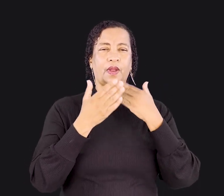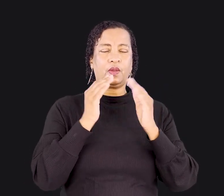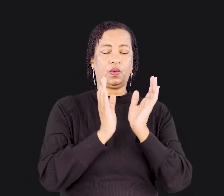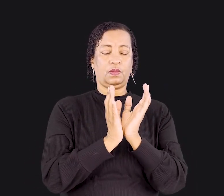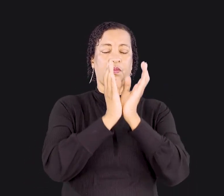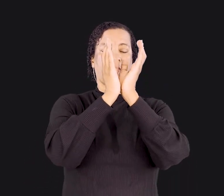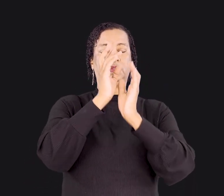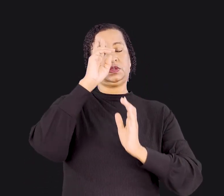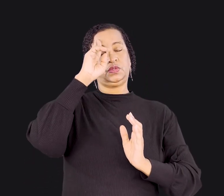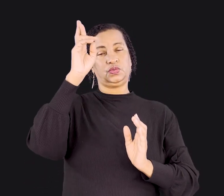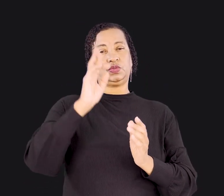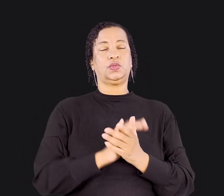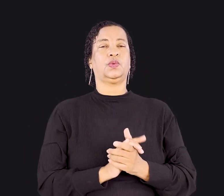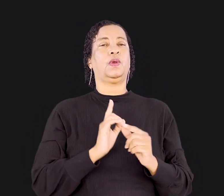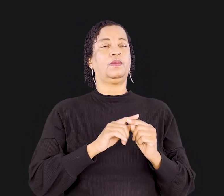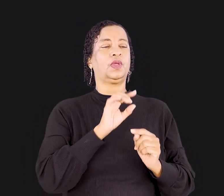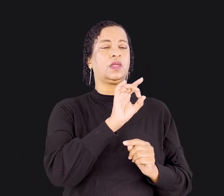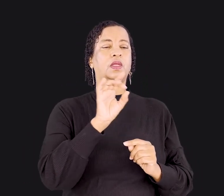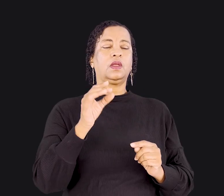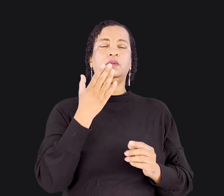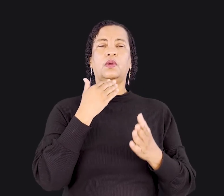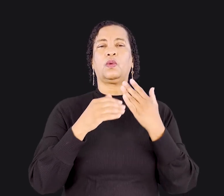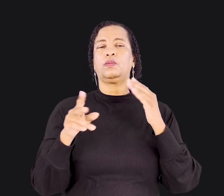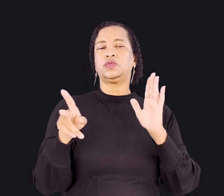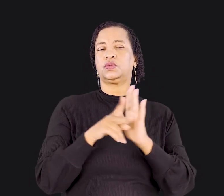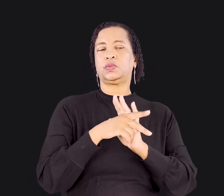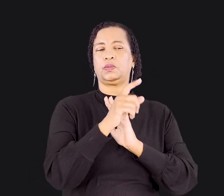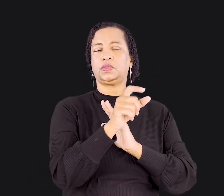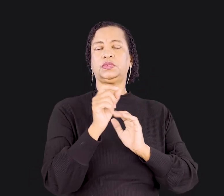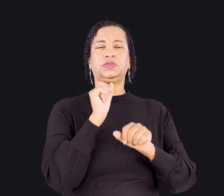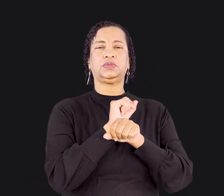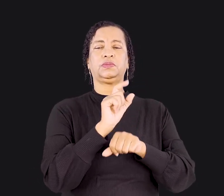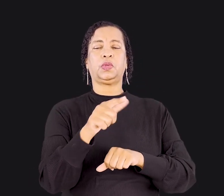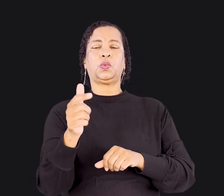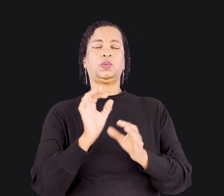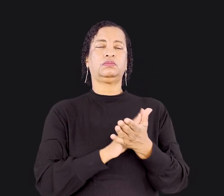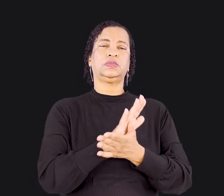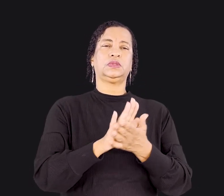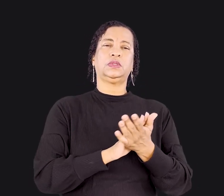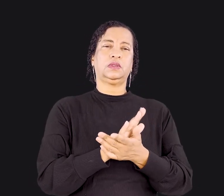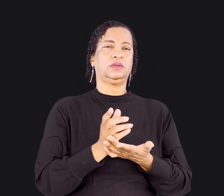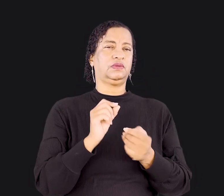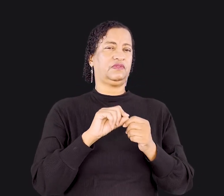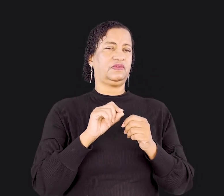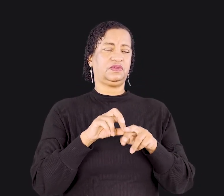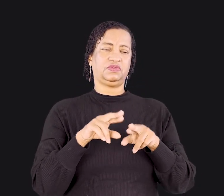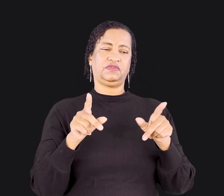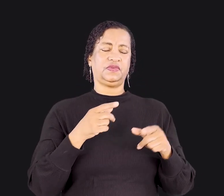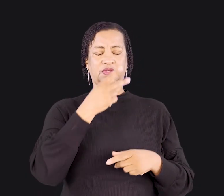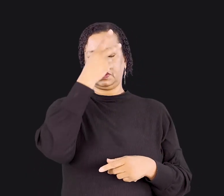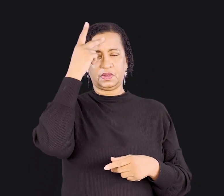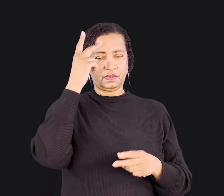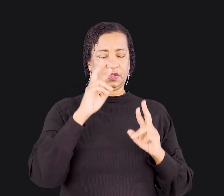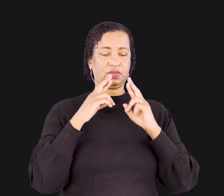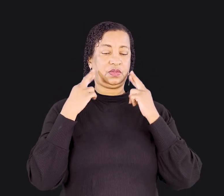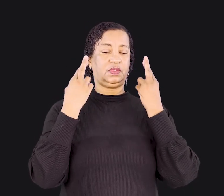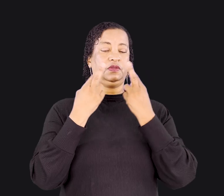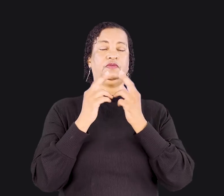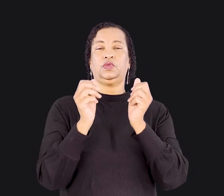a ceia do Senhor, porque cada um come sua própria ceia sem esperar pelos outros. Não fazia diferença quem estava reunido com eles.